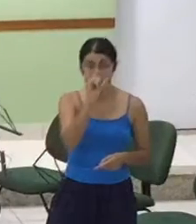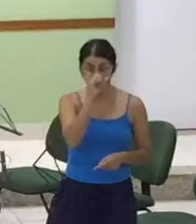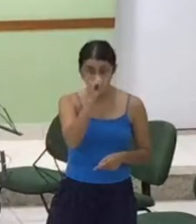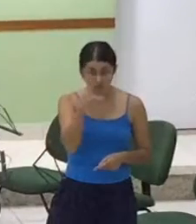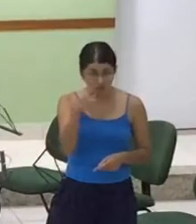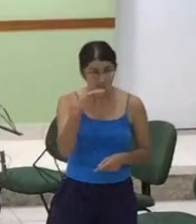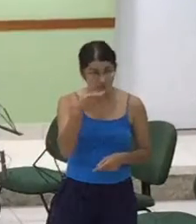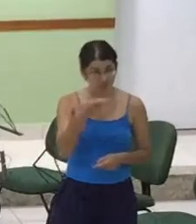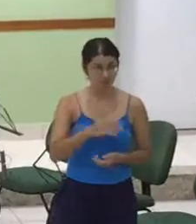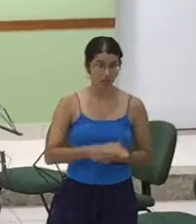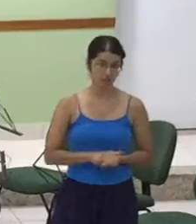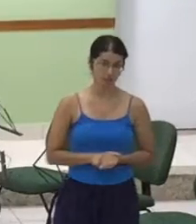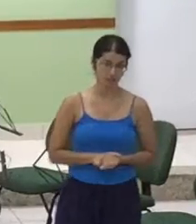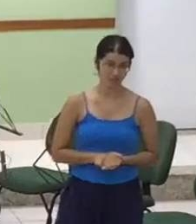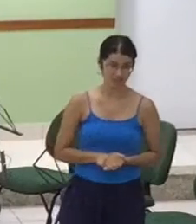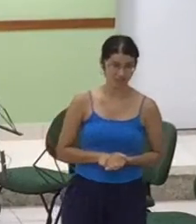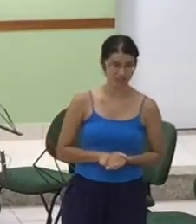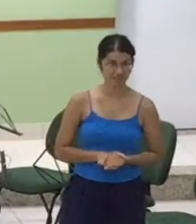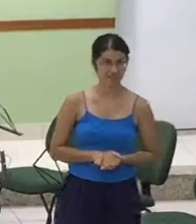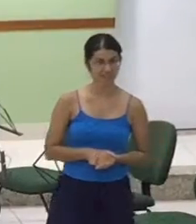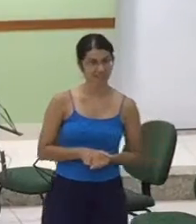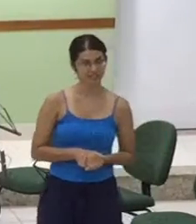regendo, e é o momento dos nossos dízimos e ofertas.